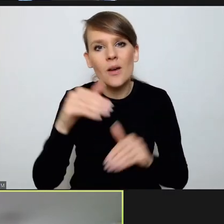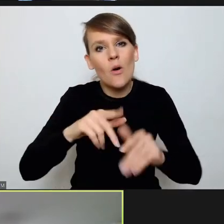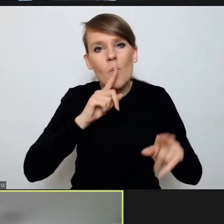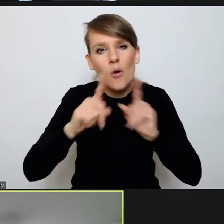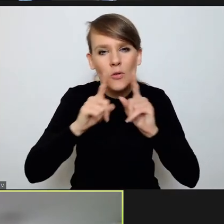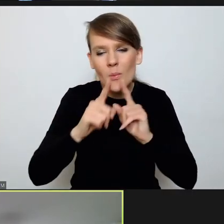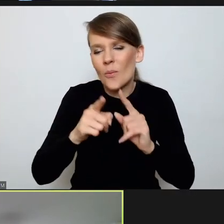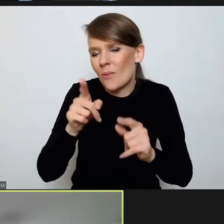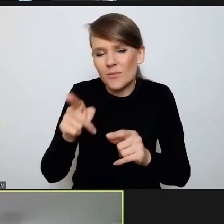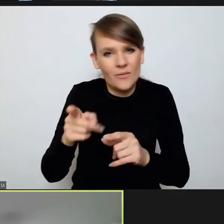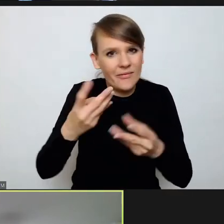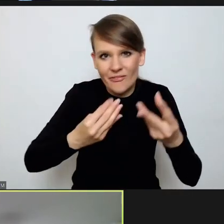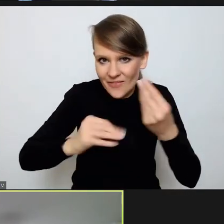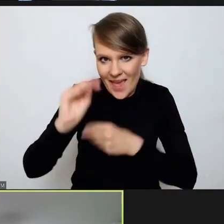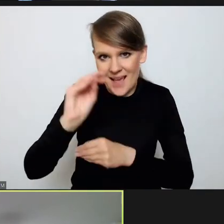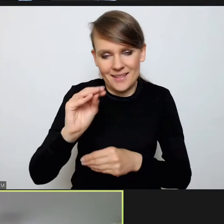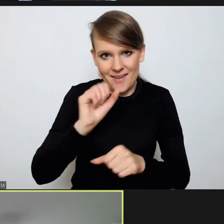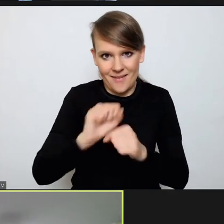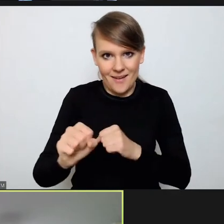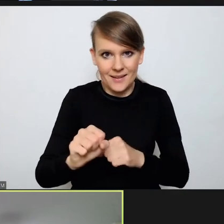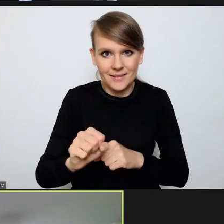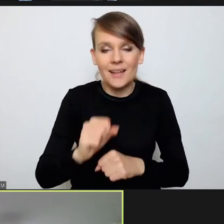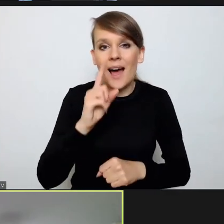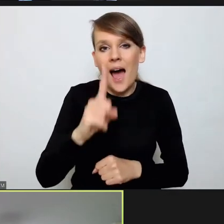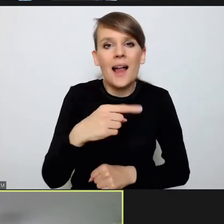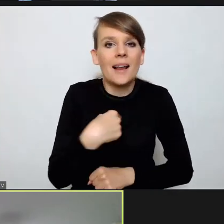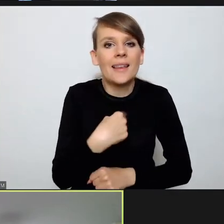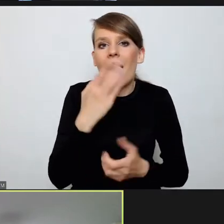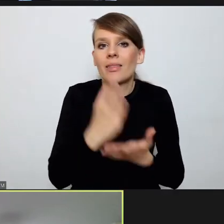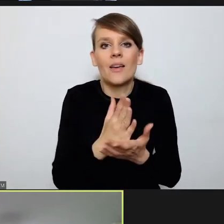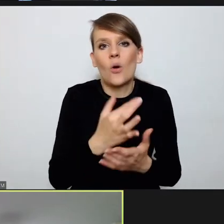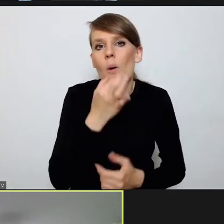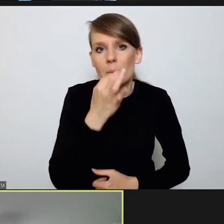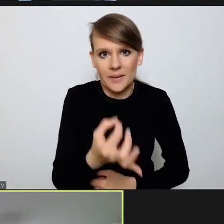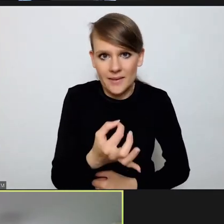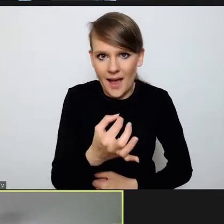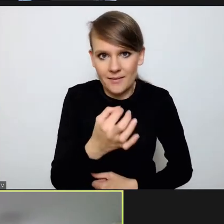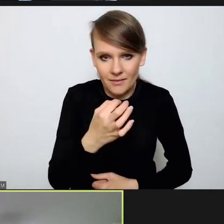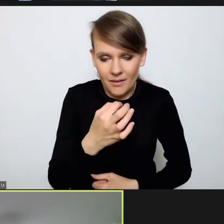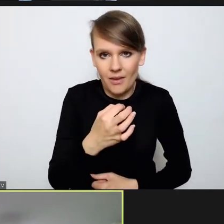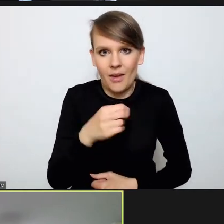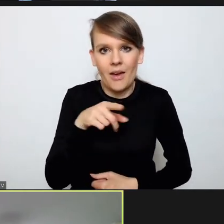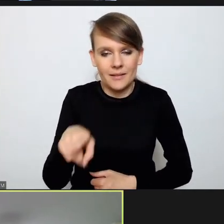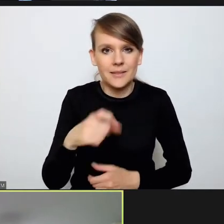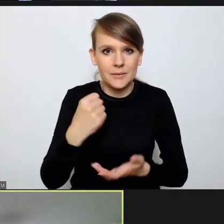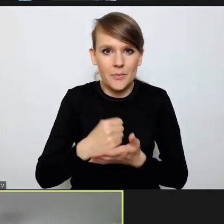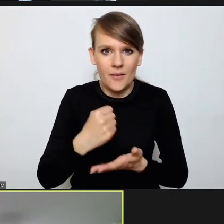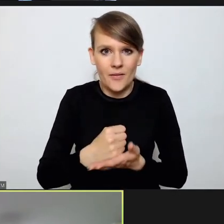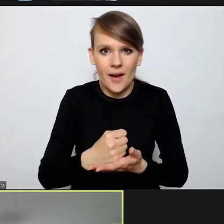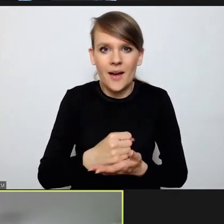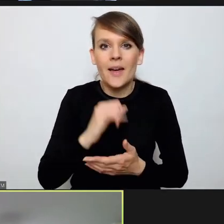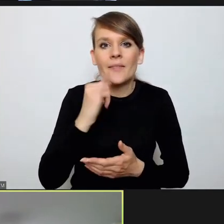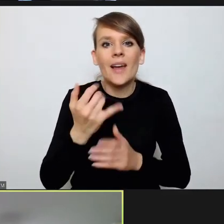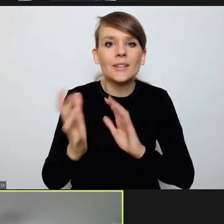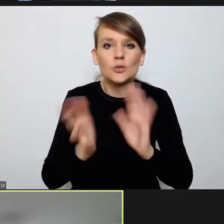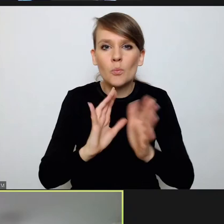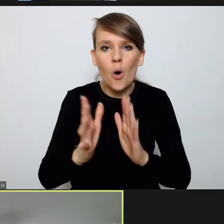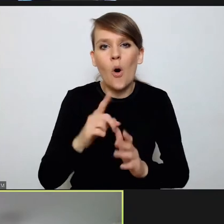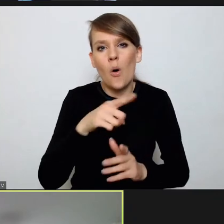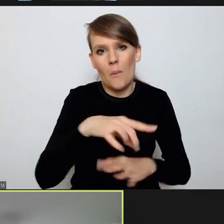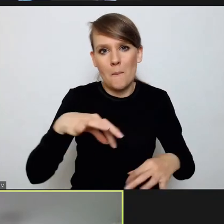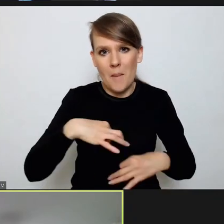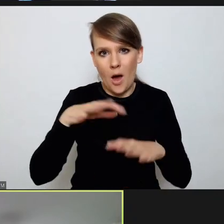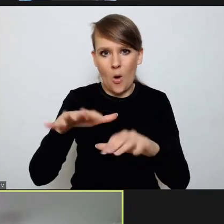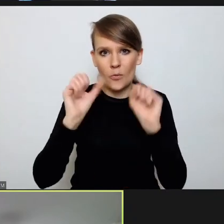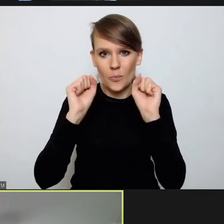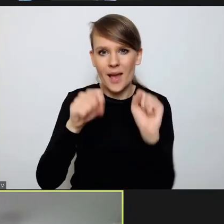jest więcej, ale ja bym zadał tylko i wyłącznie pytanie takie, czy dotyczące tego w jakiś sposób Pan odbiera te kwestie